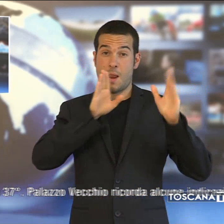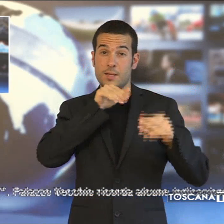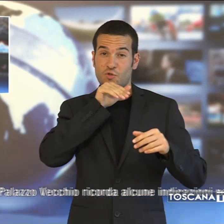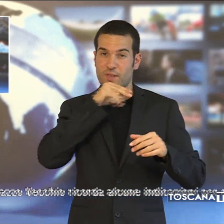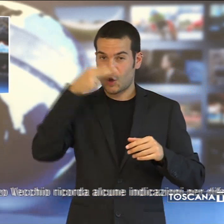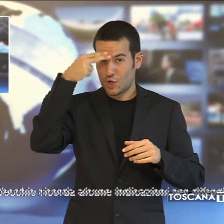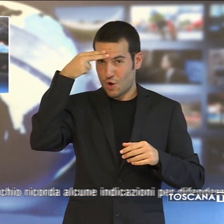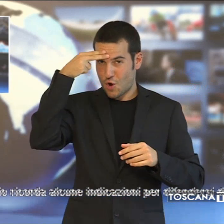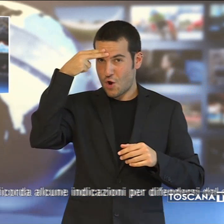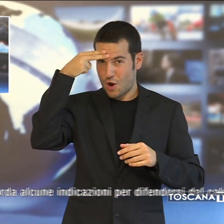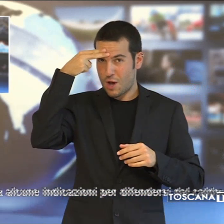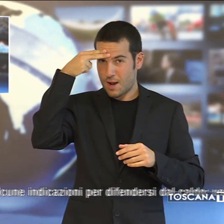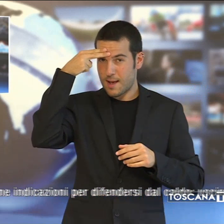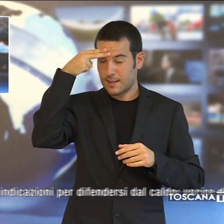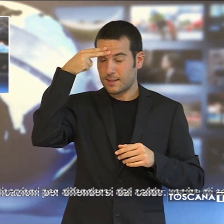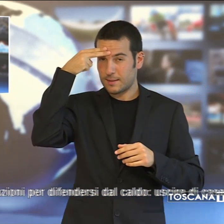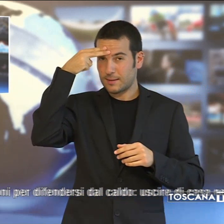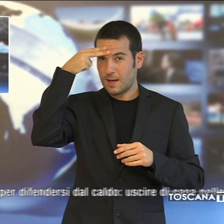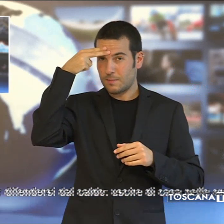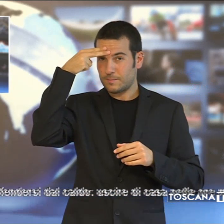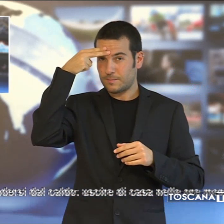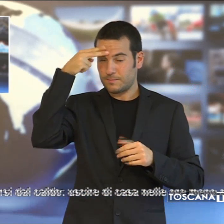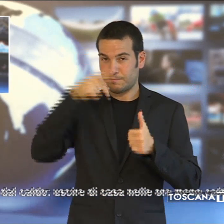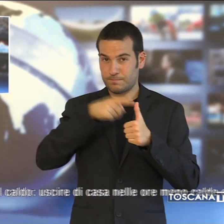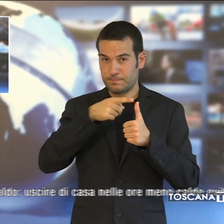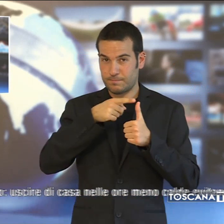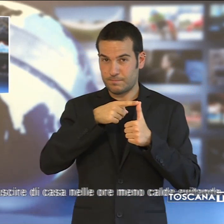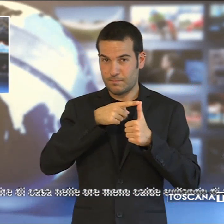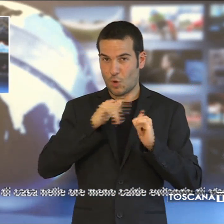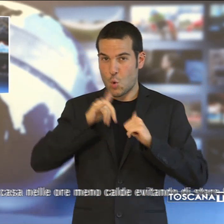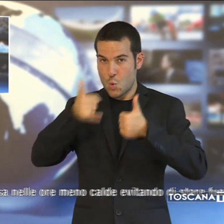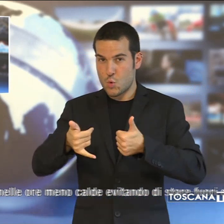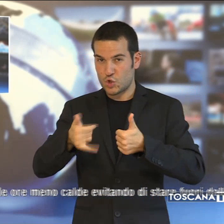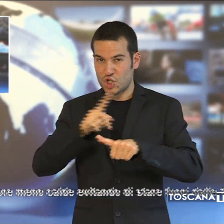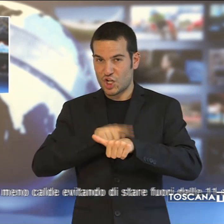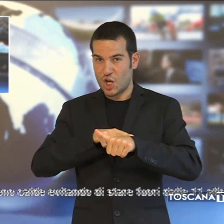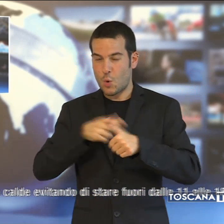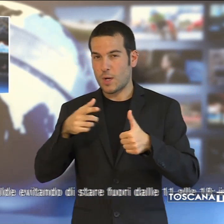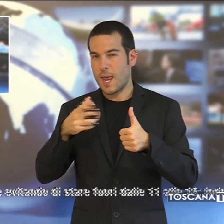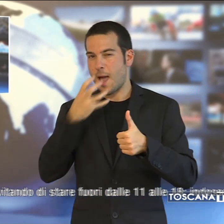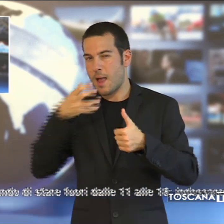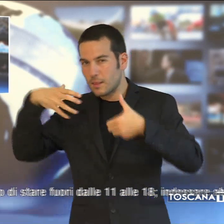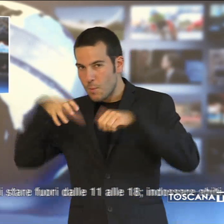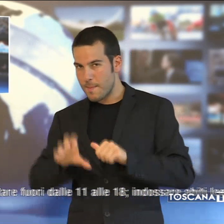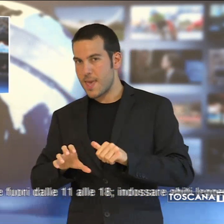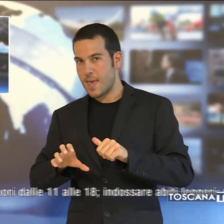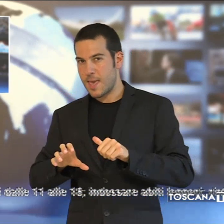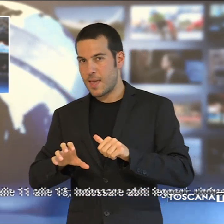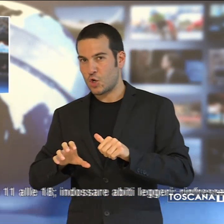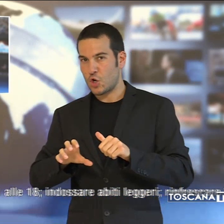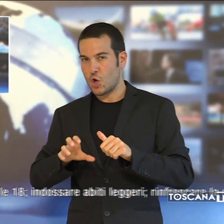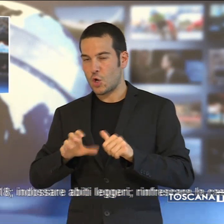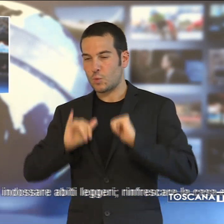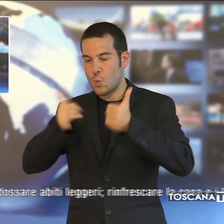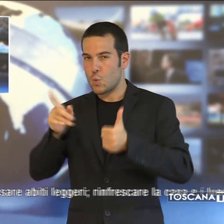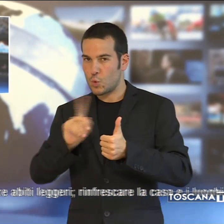indicazioni per difendersi dal caldo. Uscire di casa nelle ore meno calde evitando di stare fuori dalle 11